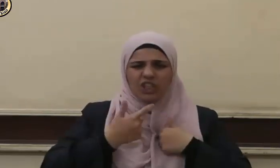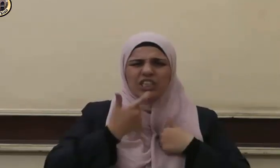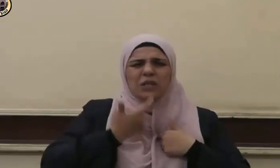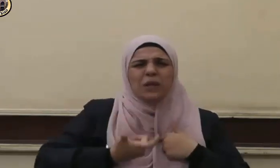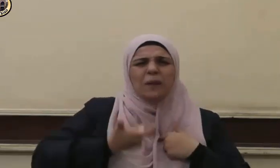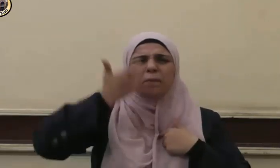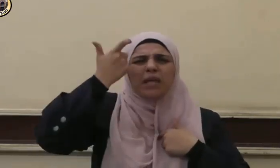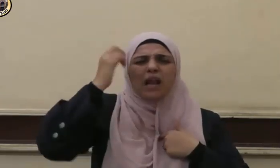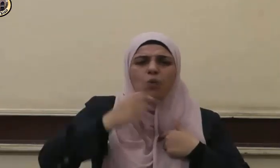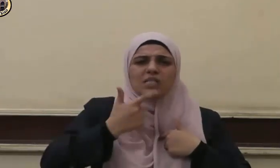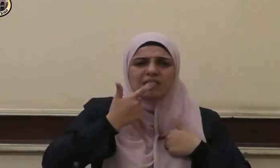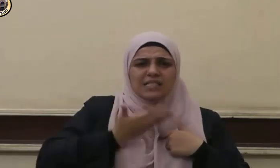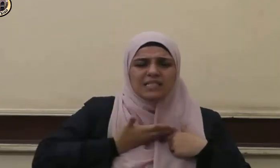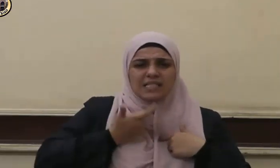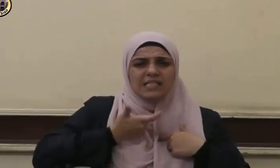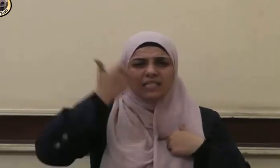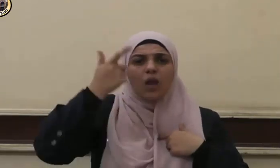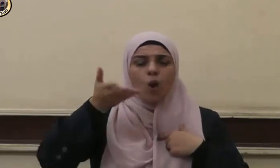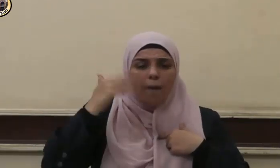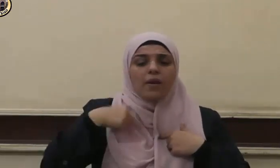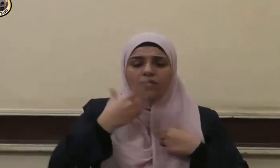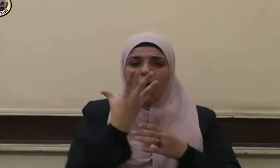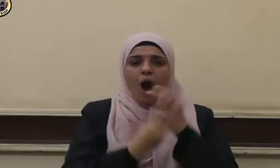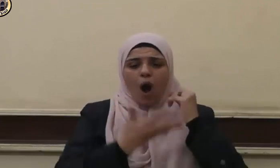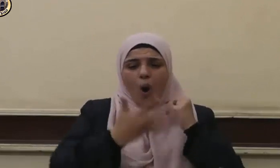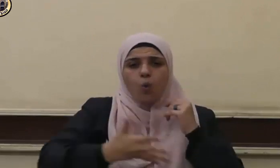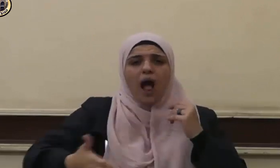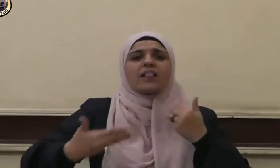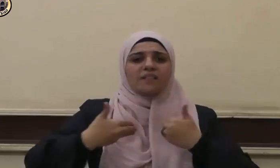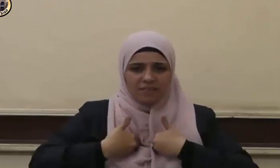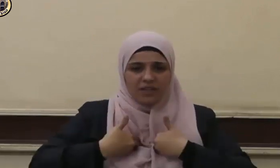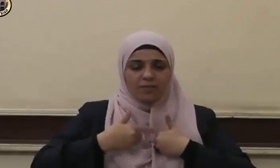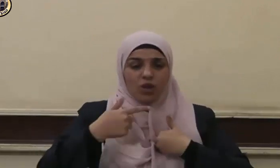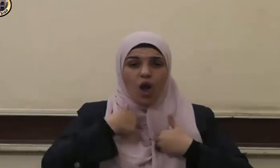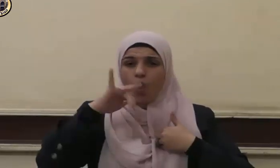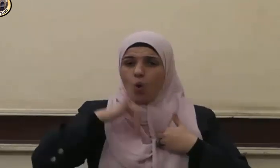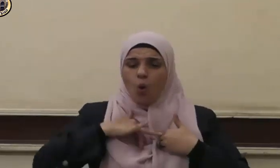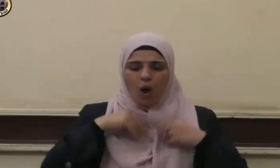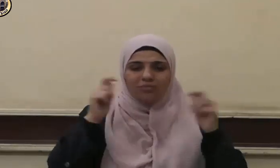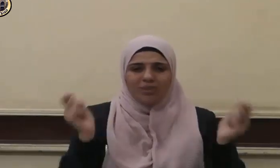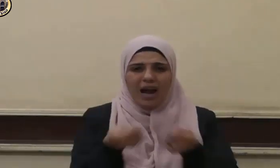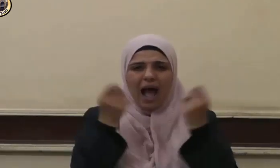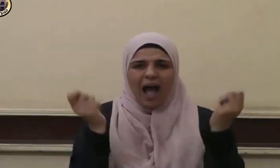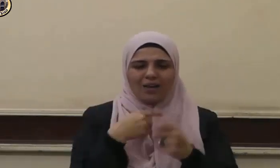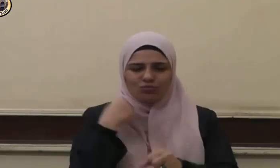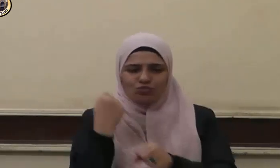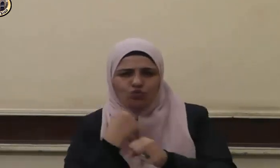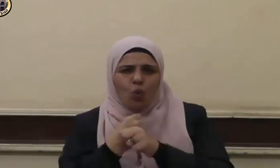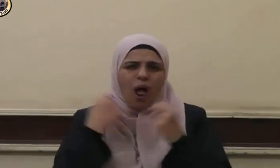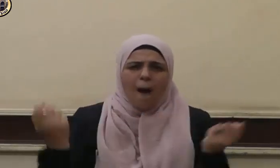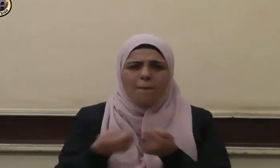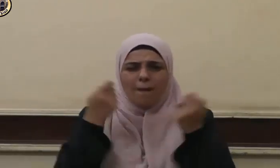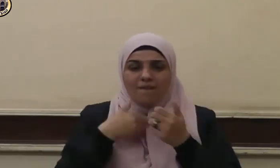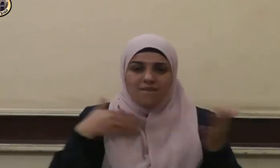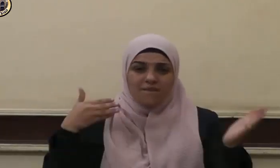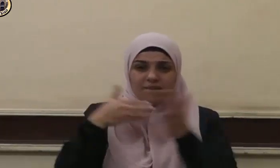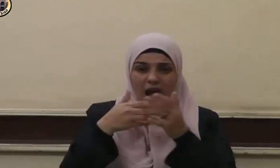شيخان كبيران ولي صبية صغار كنت أرعى عليهم فإذا رحت